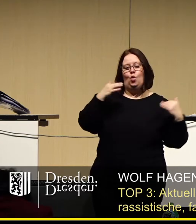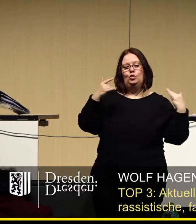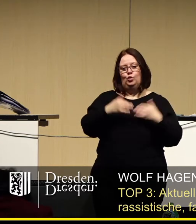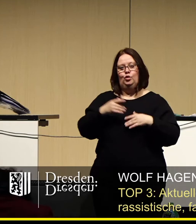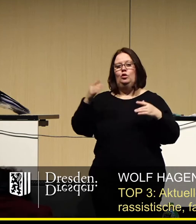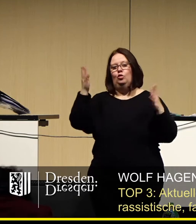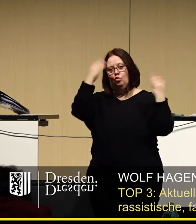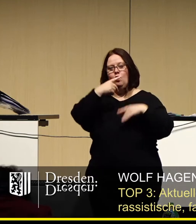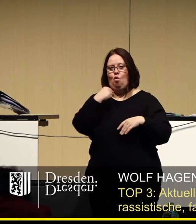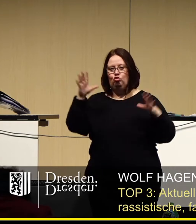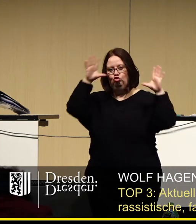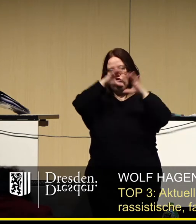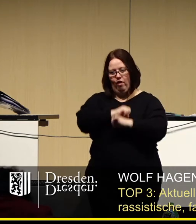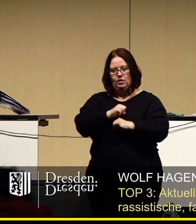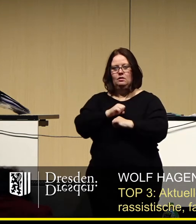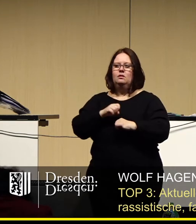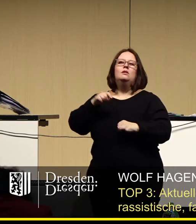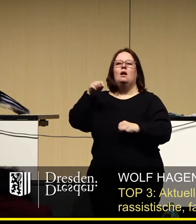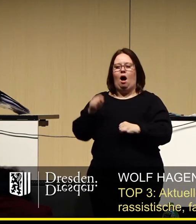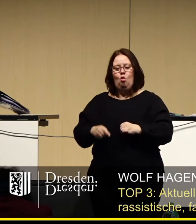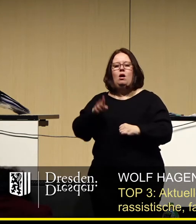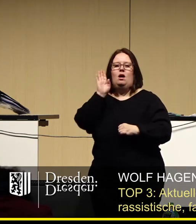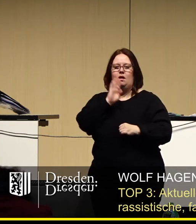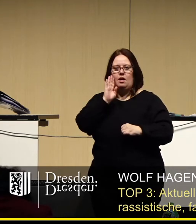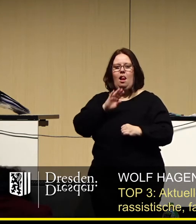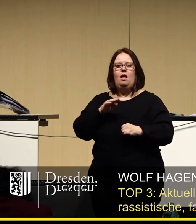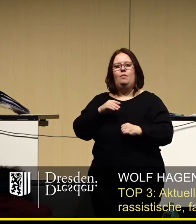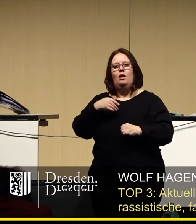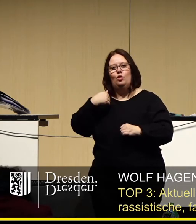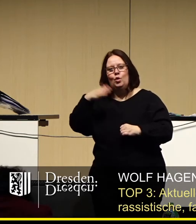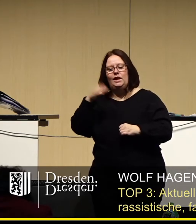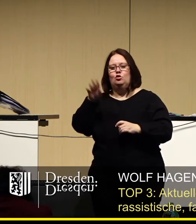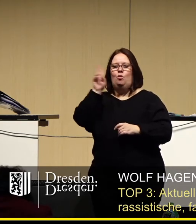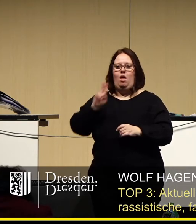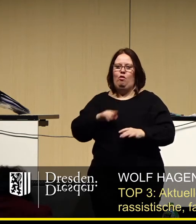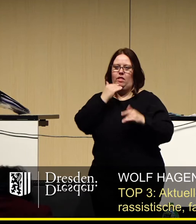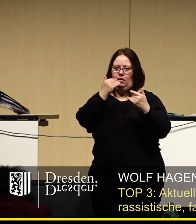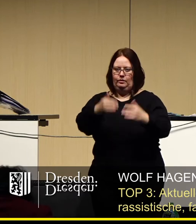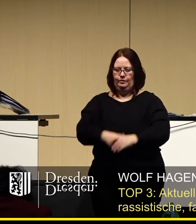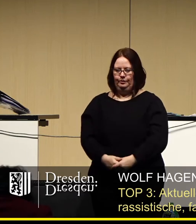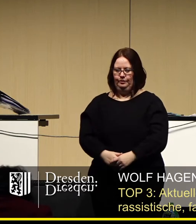Dunkelrot und Schwarz in diesem Stadtrat auch Gelb, Türkis und Blau. Vielen Dank.